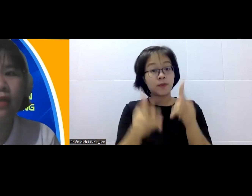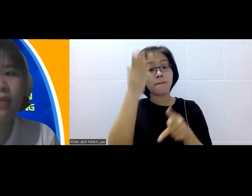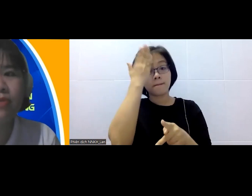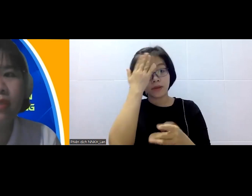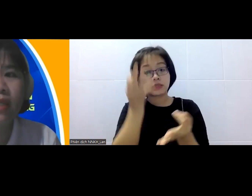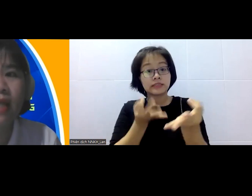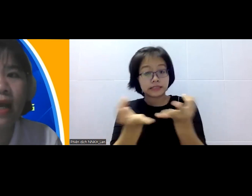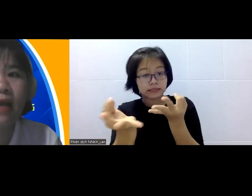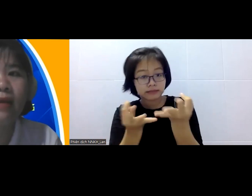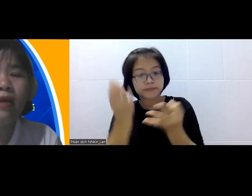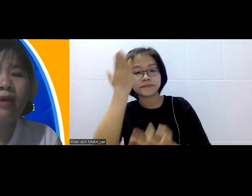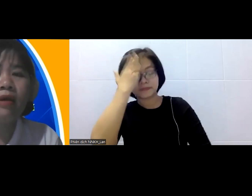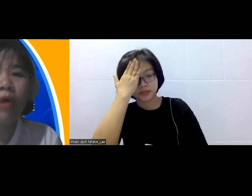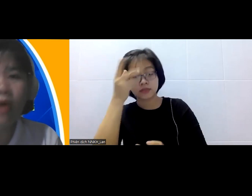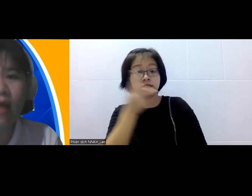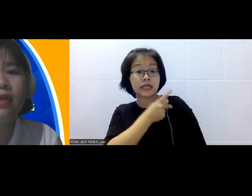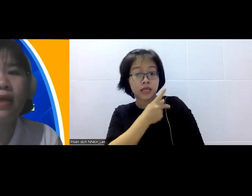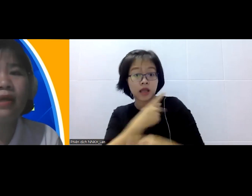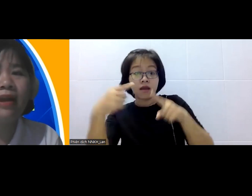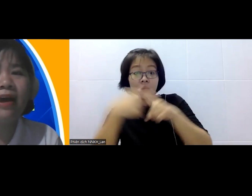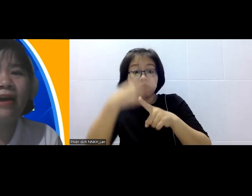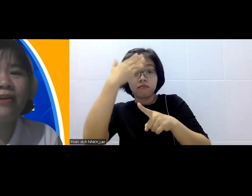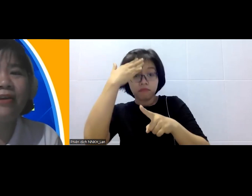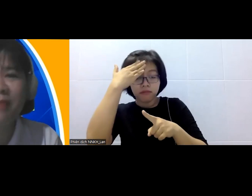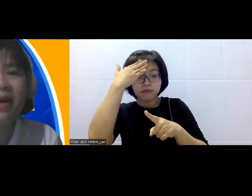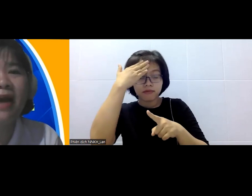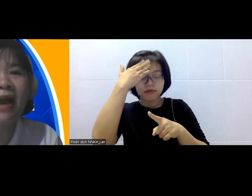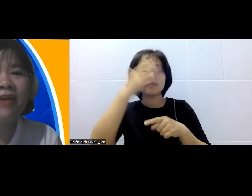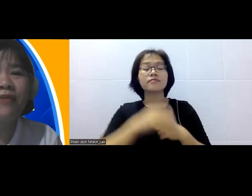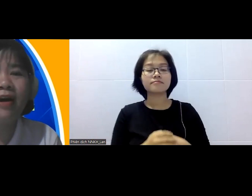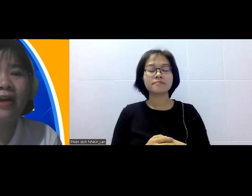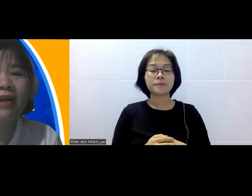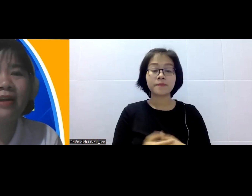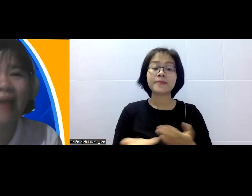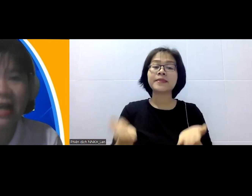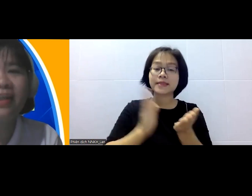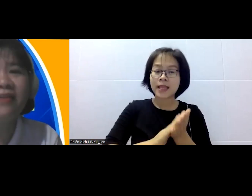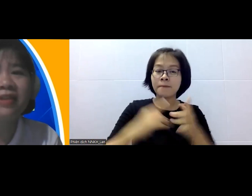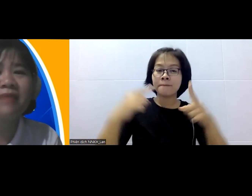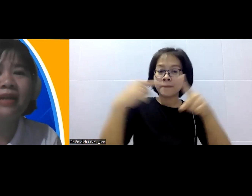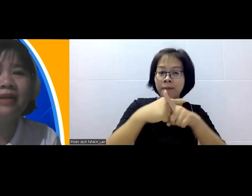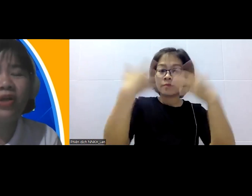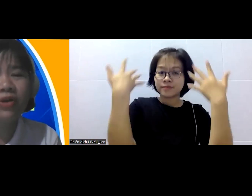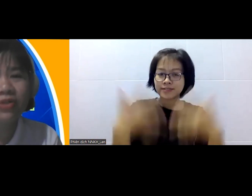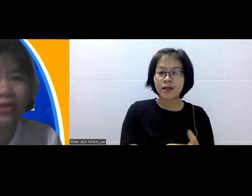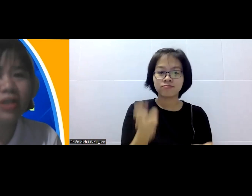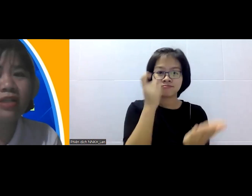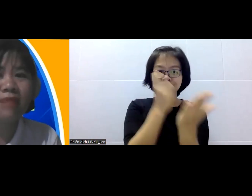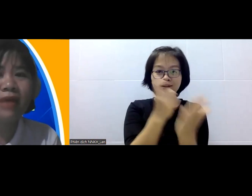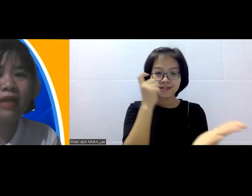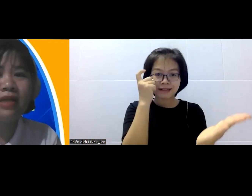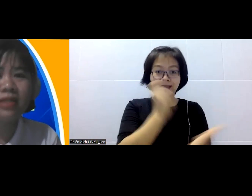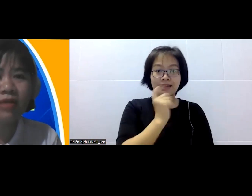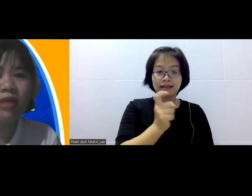khi họ tiếp xúc được với khách hàng mỗi lần như vậy là có thêm đơn hàng và họ càng càng thích chế lịch khách nữa ở xưa rất